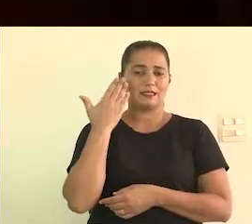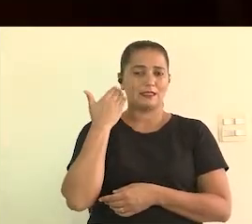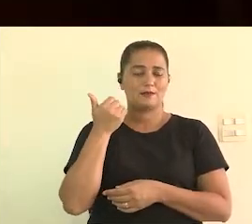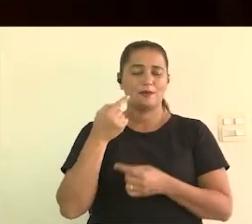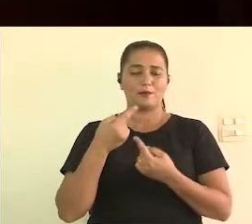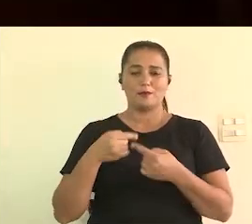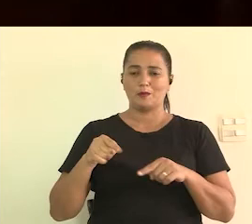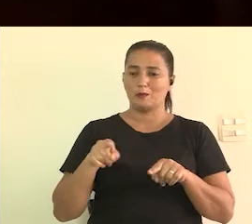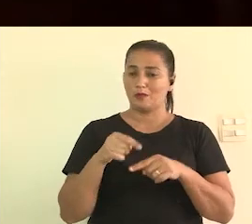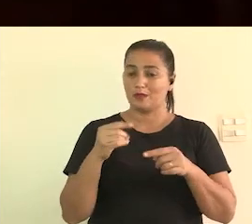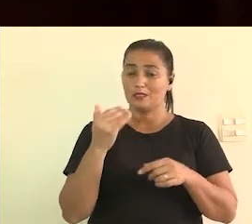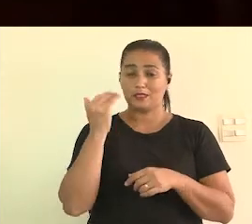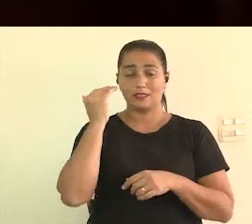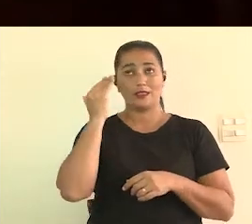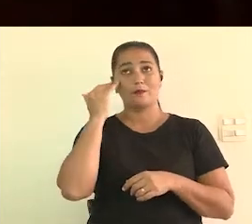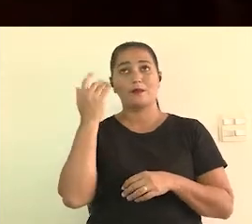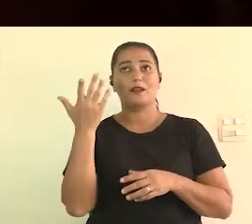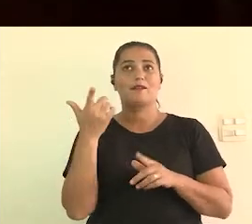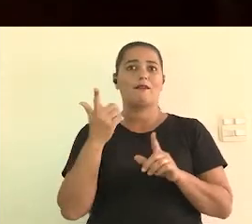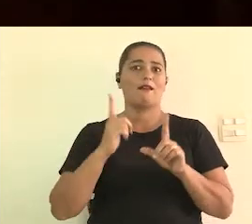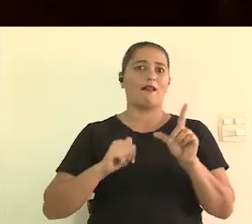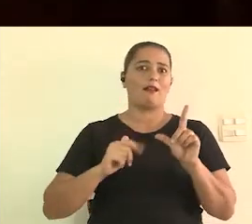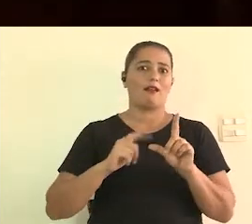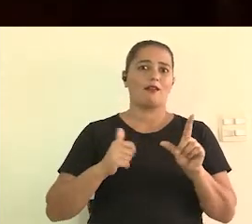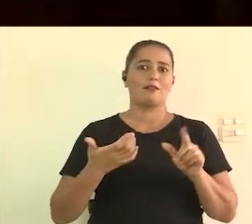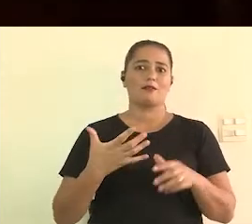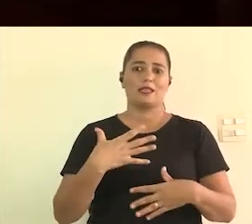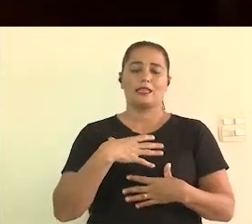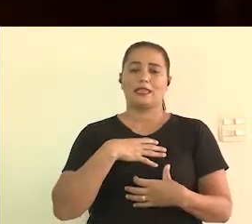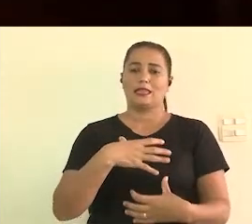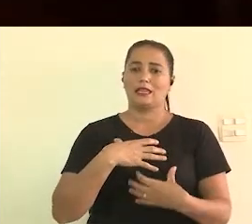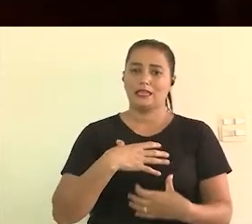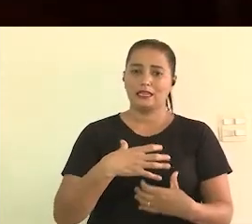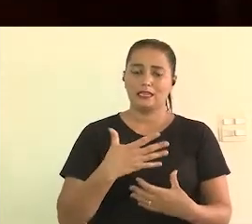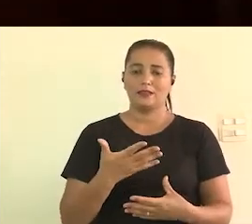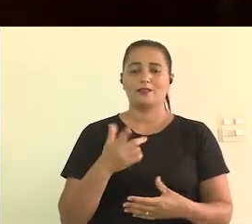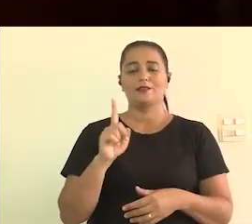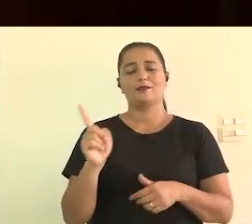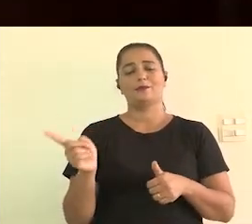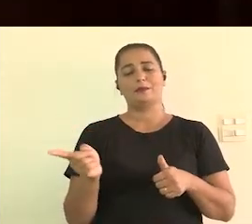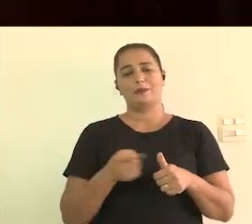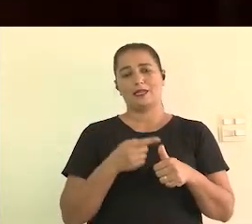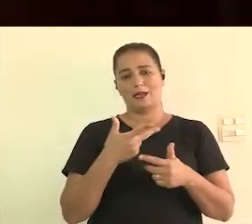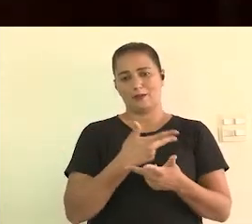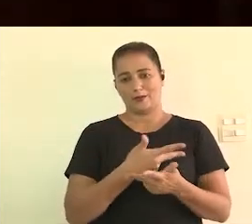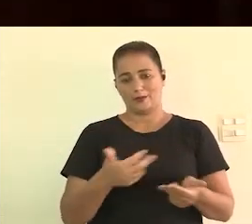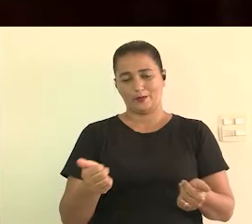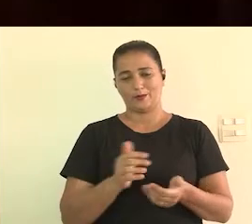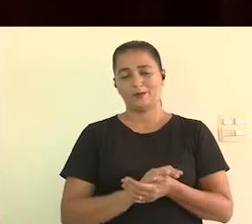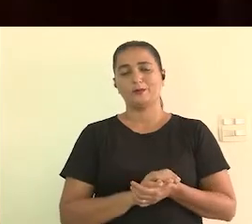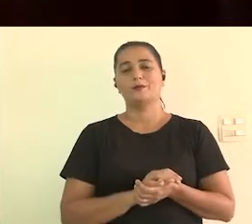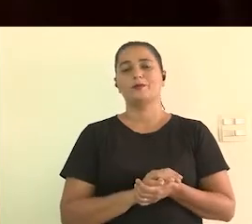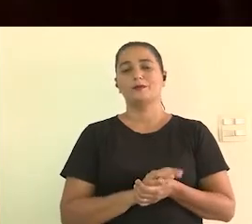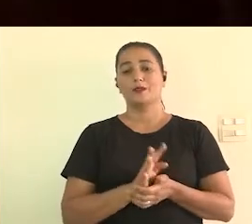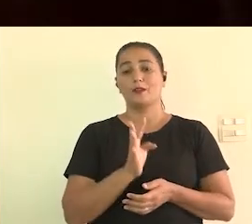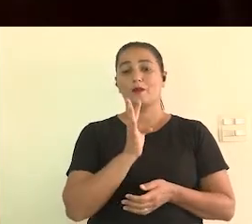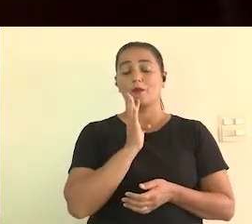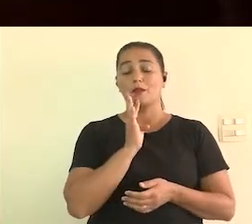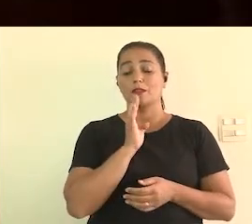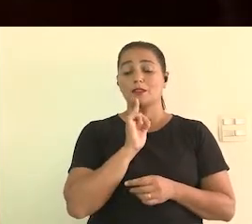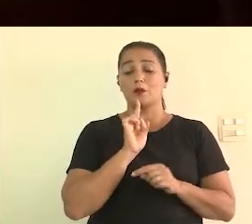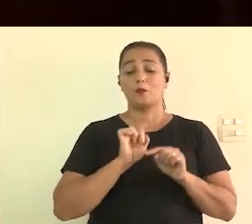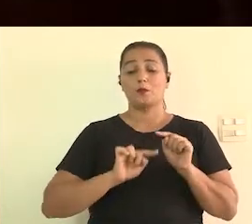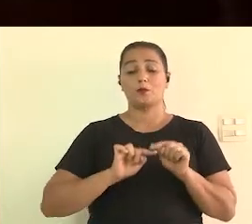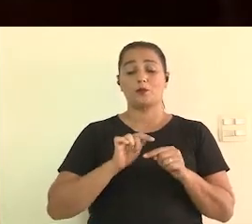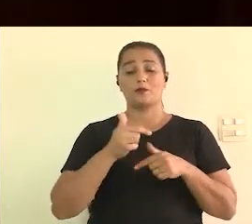tocado sem saber a letra sem saber o ritmo essa é a primeira coisa então conhecer o produto que